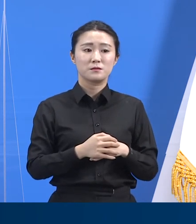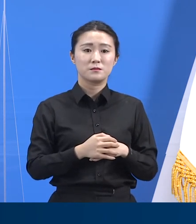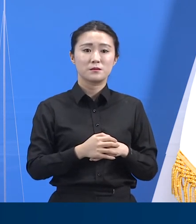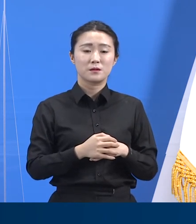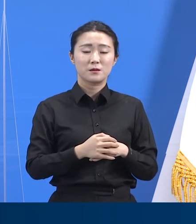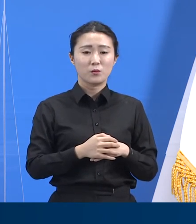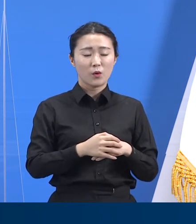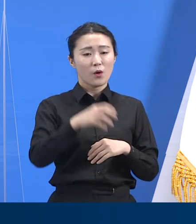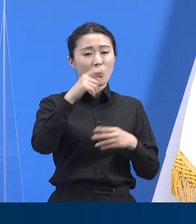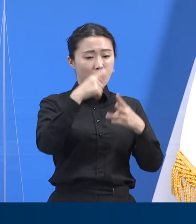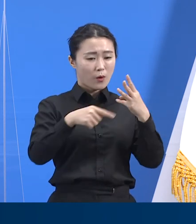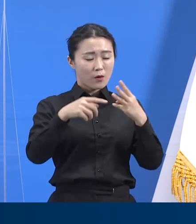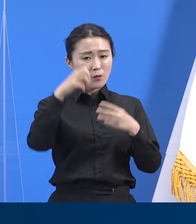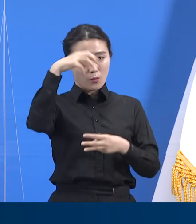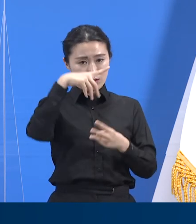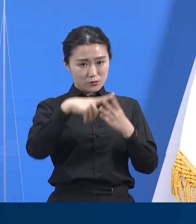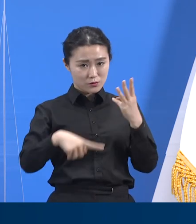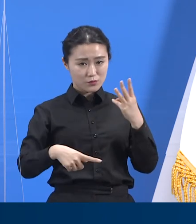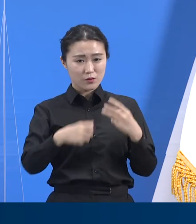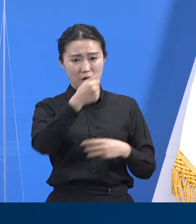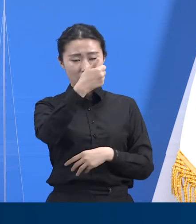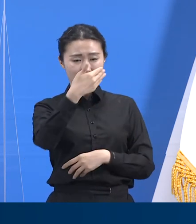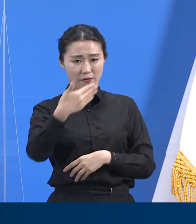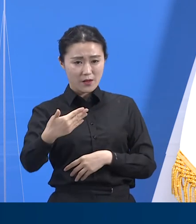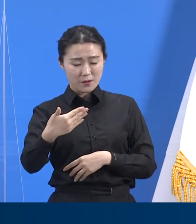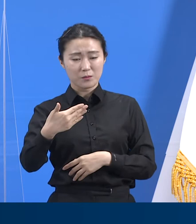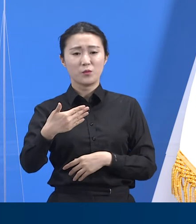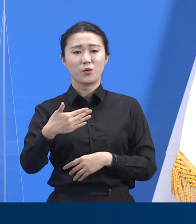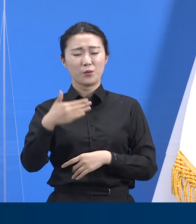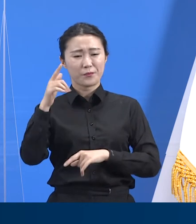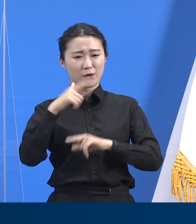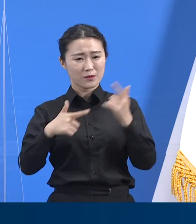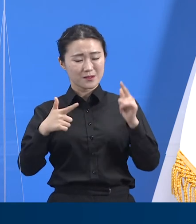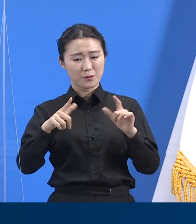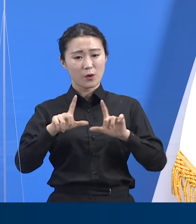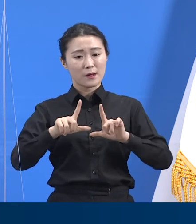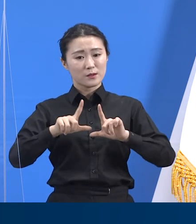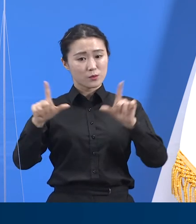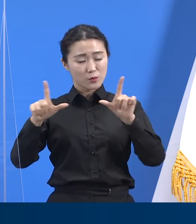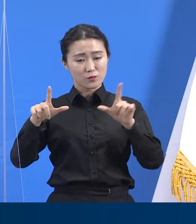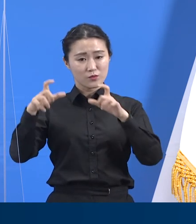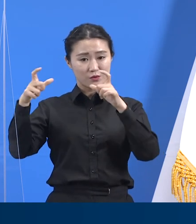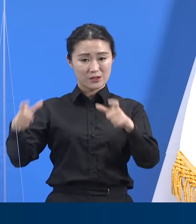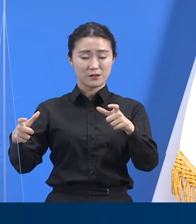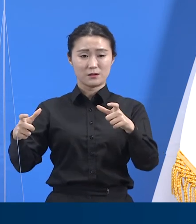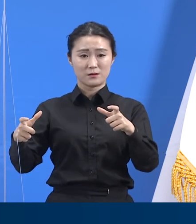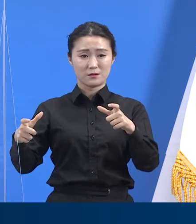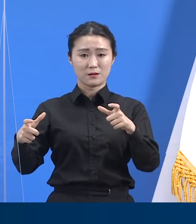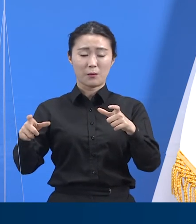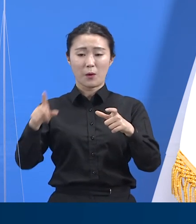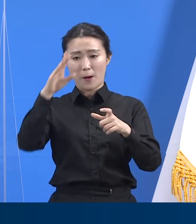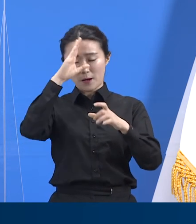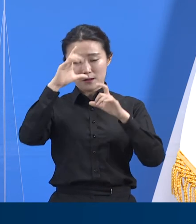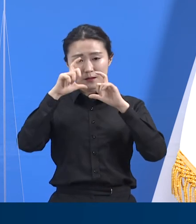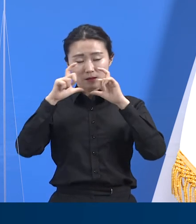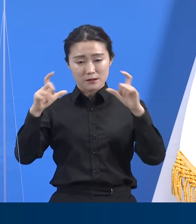6개의 동부 지역 시군의 영국 변이주 관련 확진자는 확정 사례가 93例,